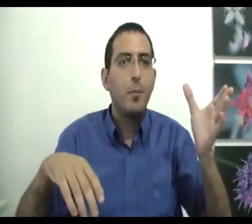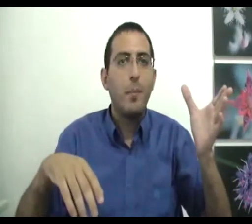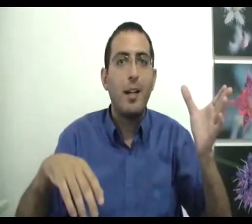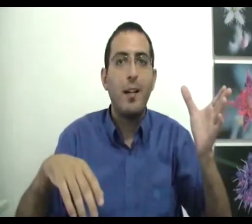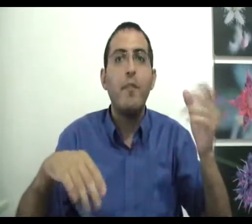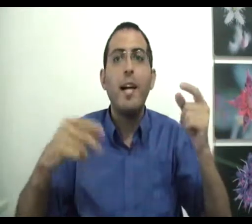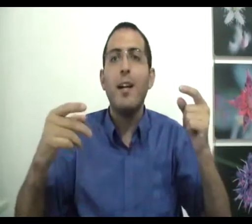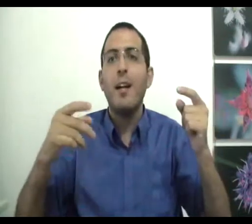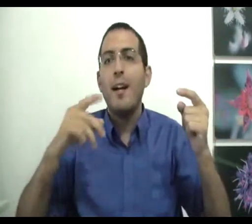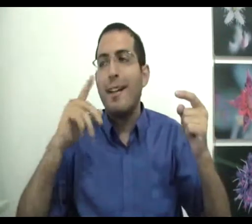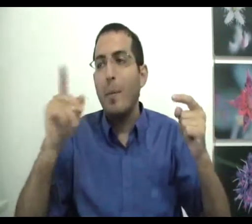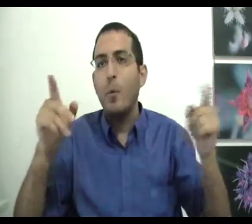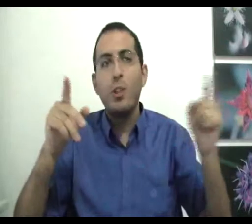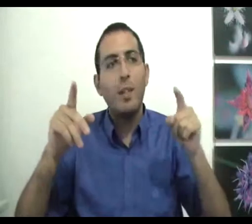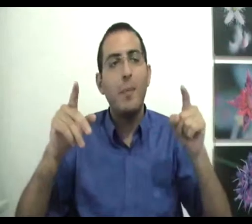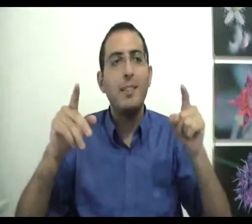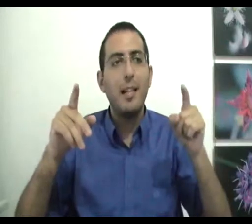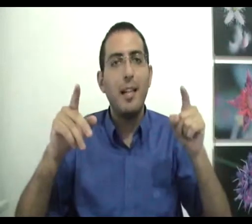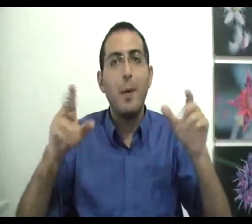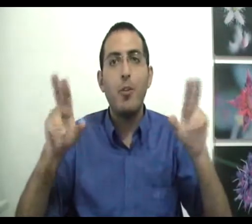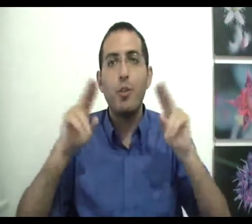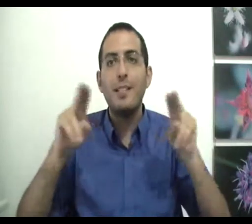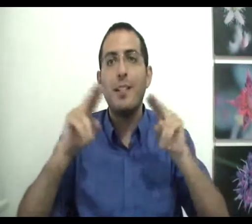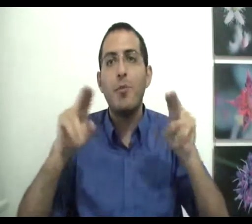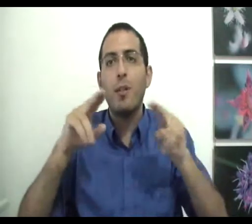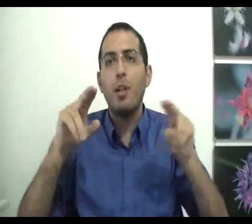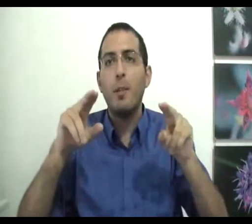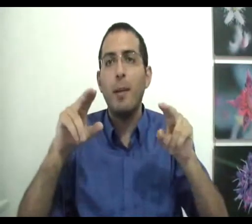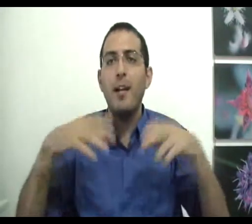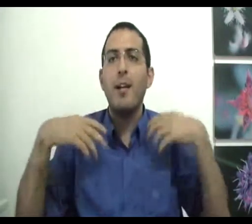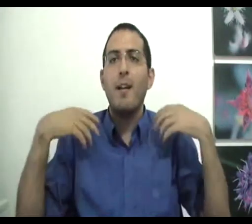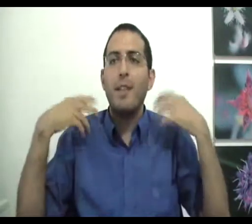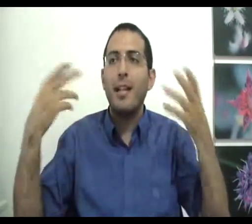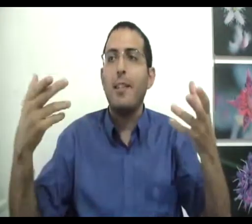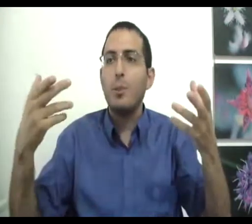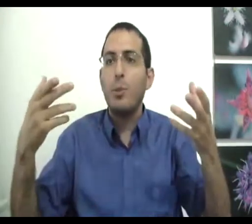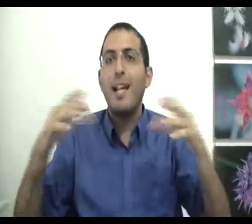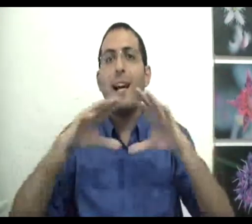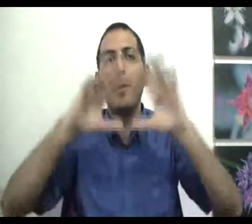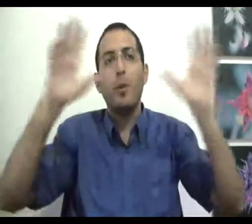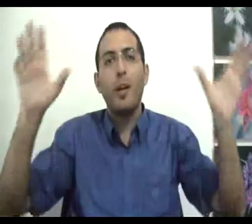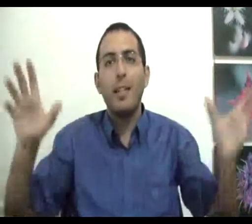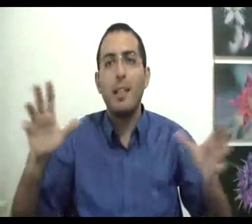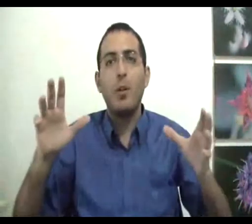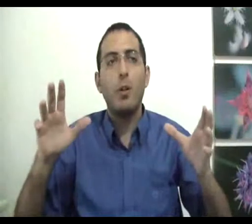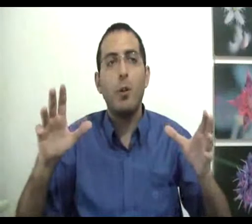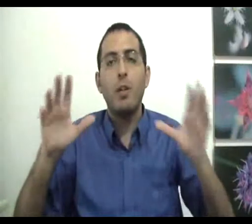אומרים ככה ואיך גם החושים וגם השכל הם רק שני צדדים שונים של המטבע ועדיין תהיה מסוגל להאכיל בתוכה את סך כל הכחות